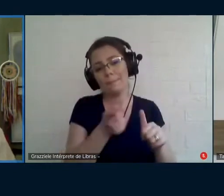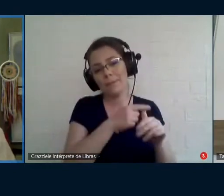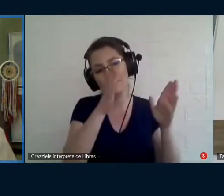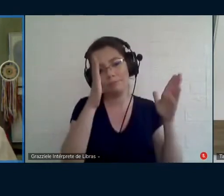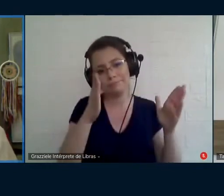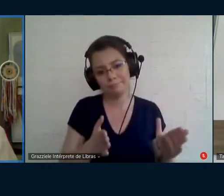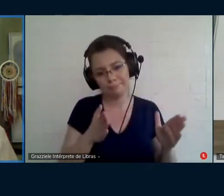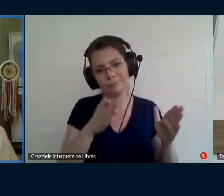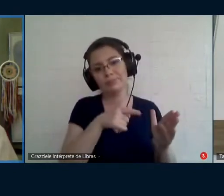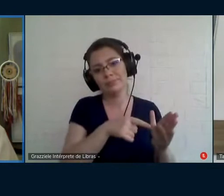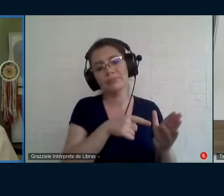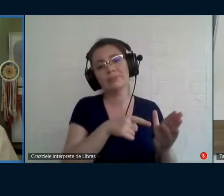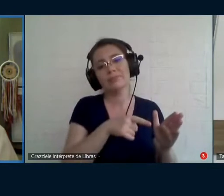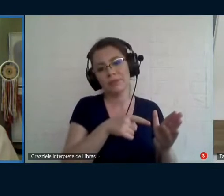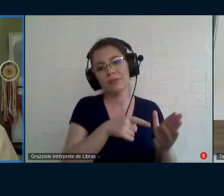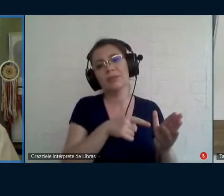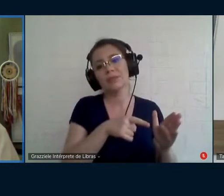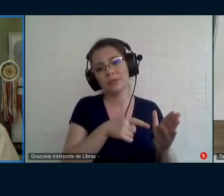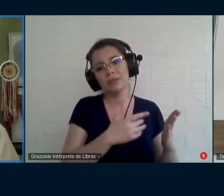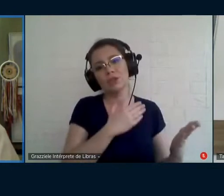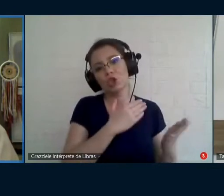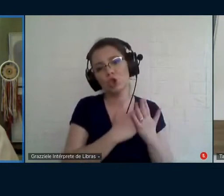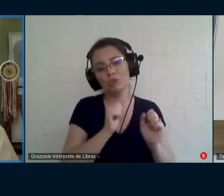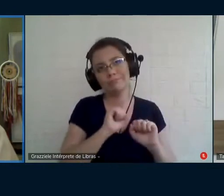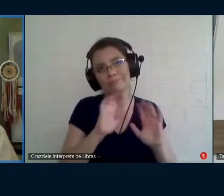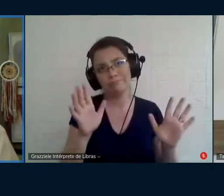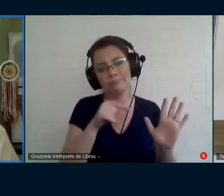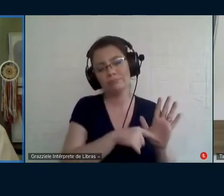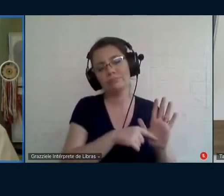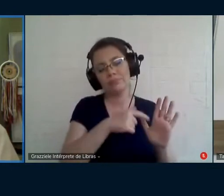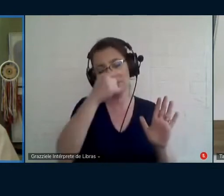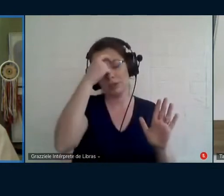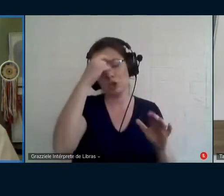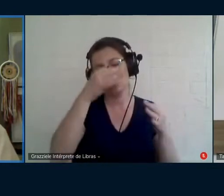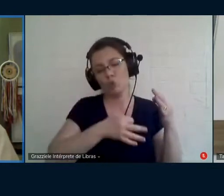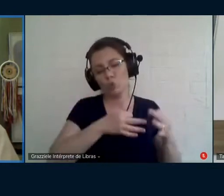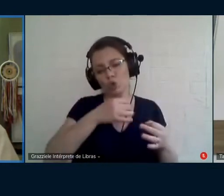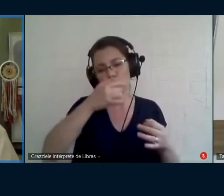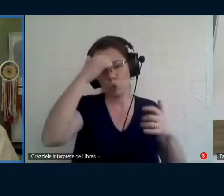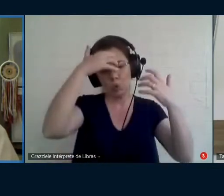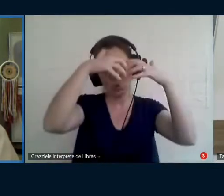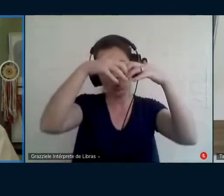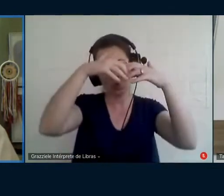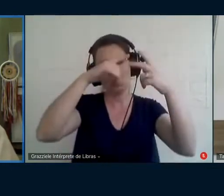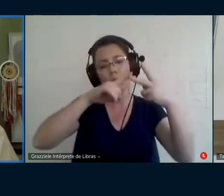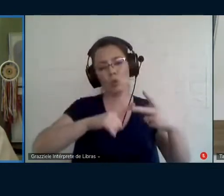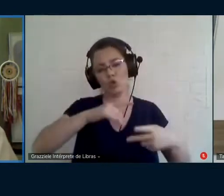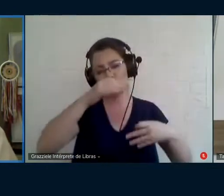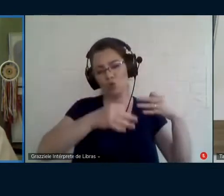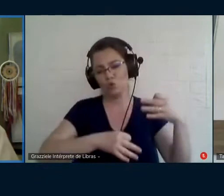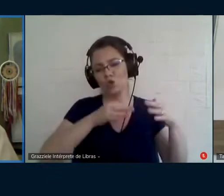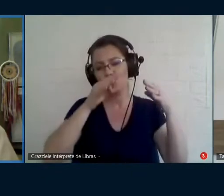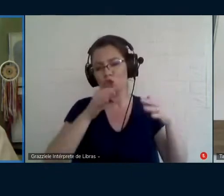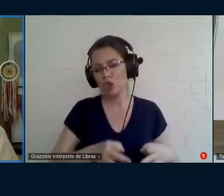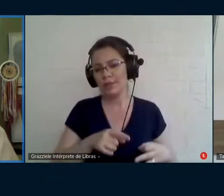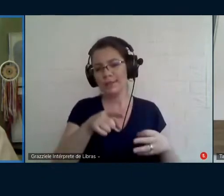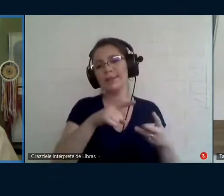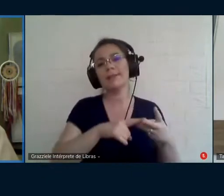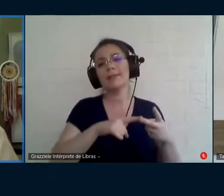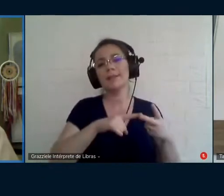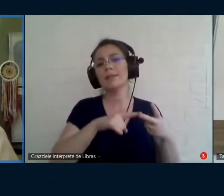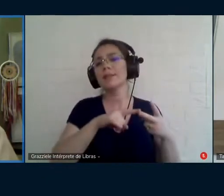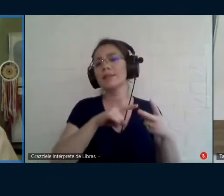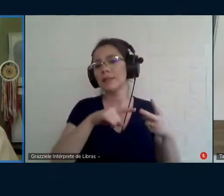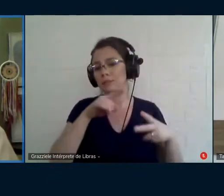dá luz à questão da justiça cognitiva da justiça curricular para essas crianças e de uma vivência